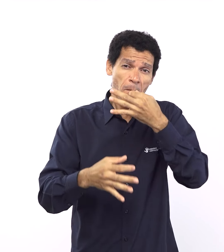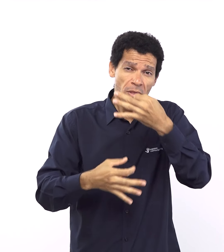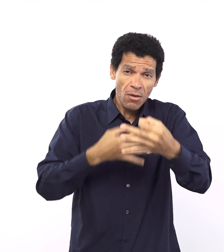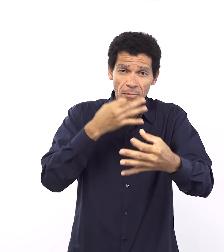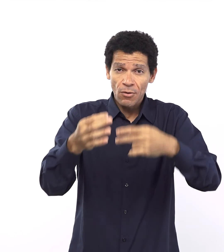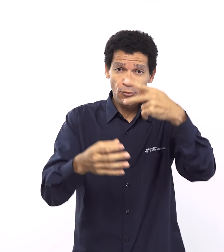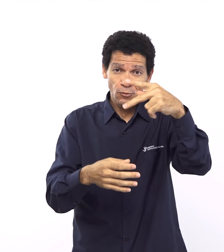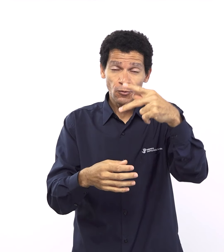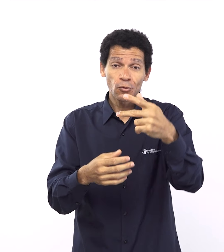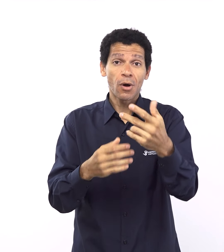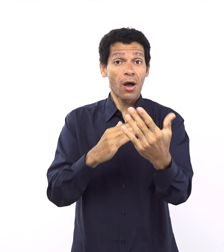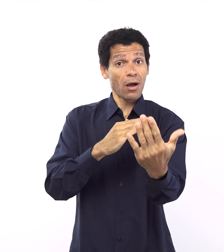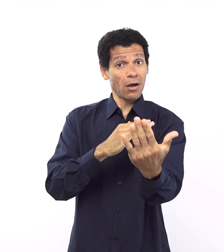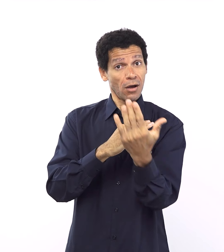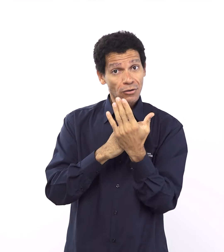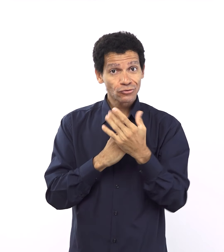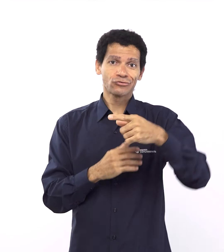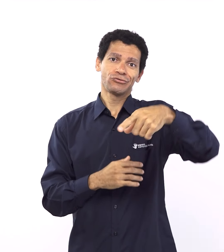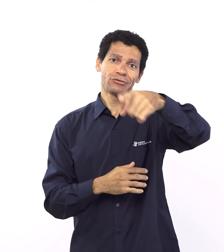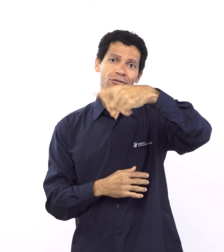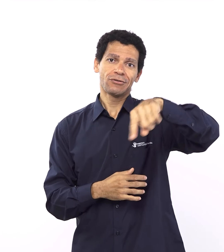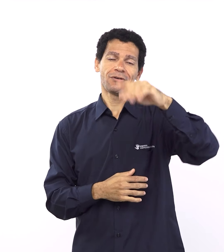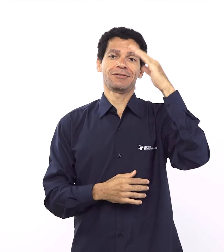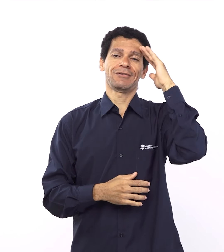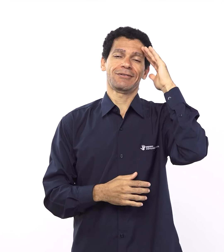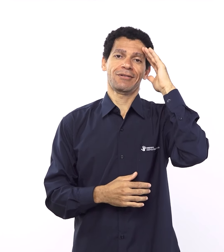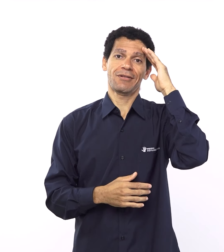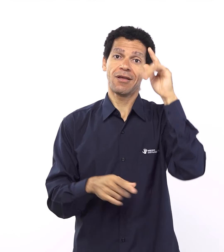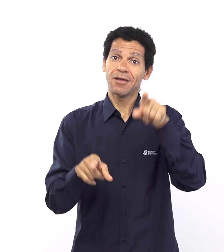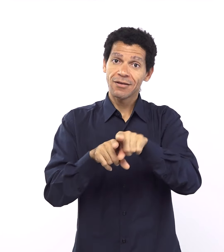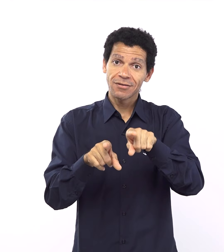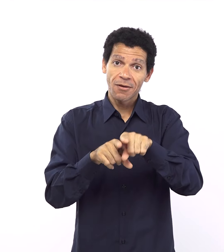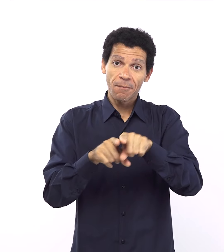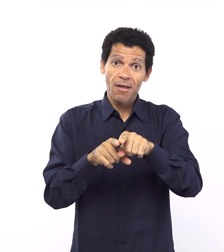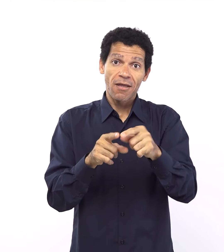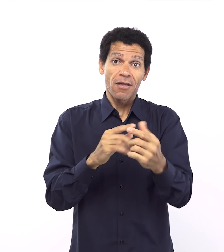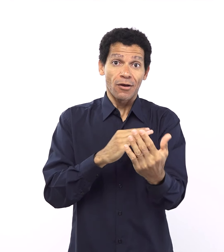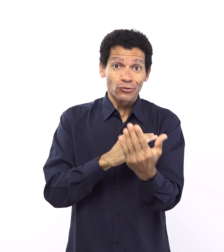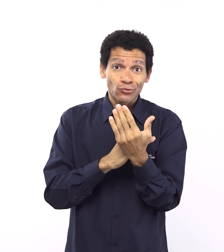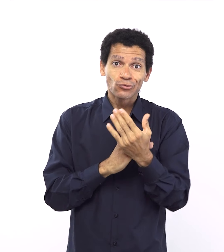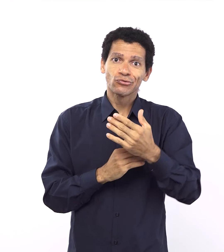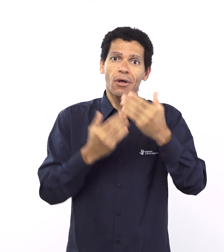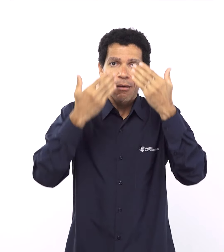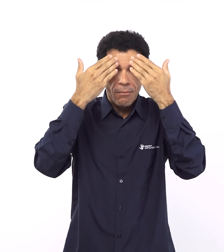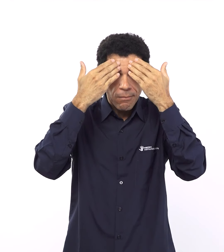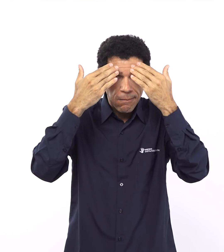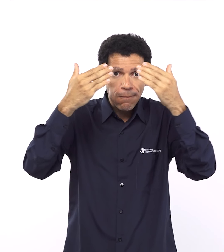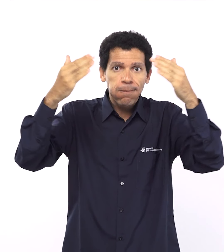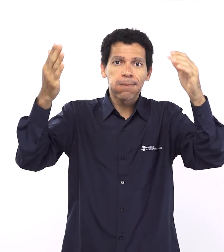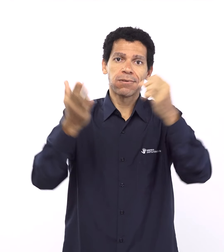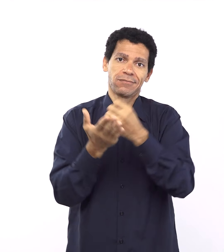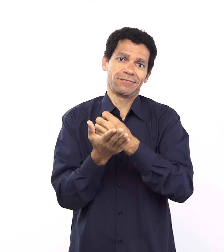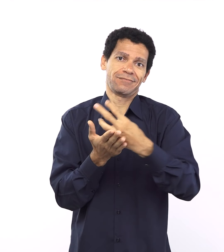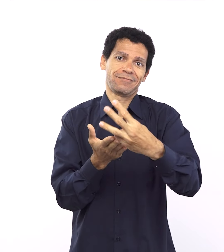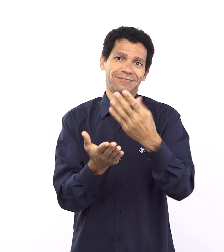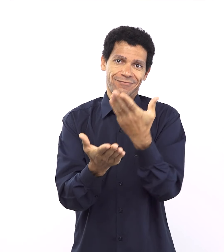isso que a gente está estudando e vai formando esse todo que é a nossa lição então muito obrigado pela sua participação também